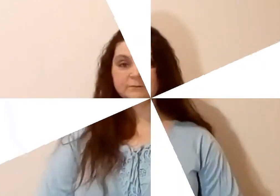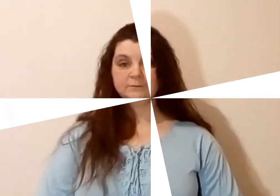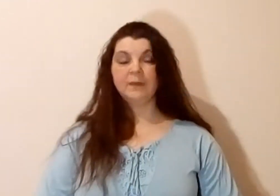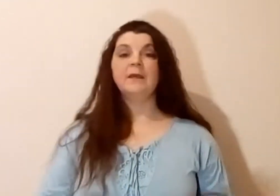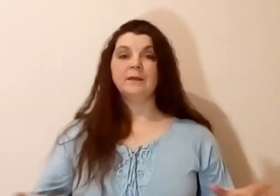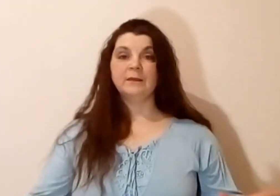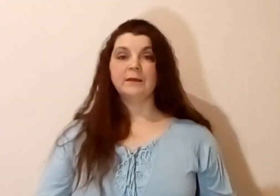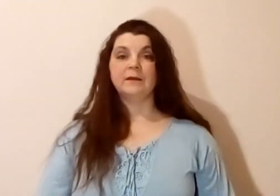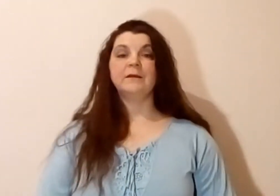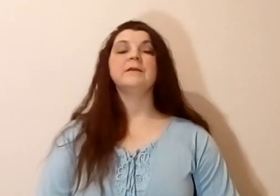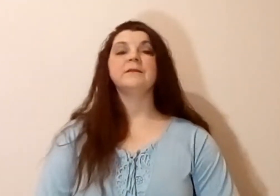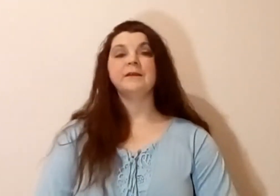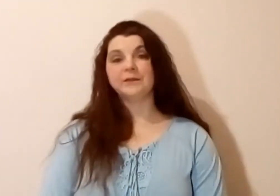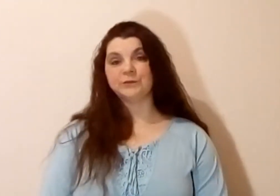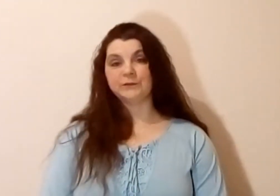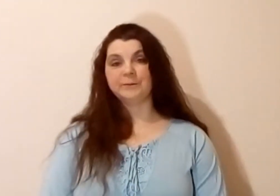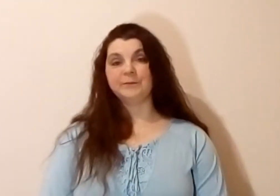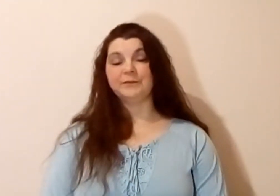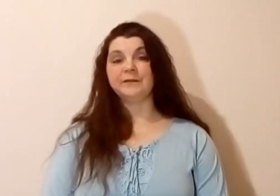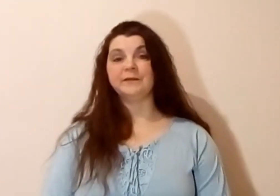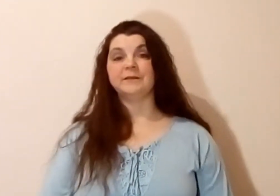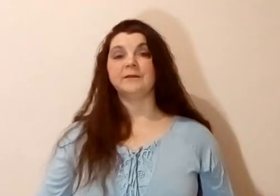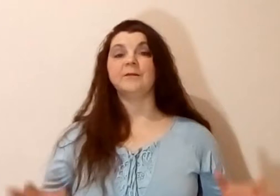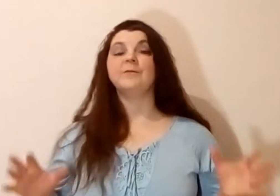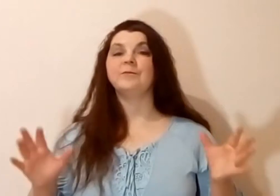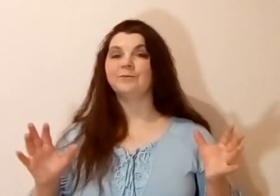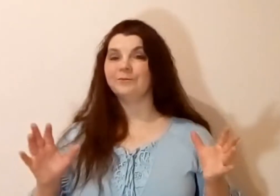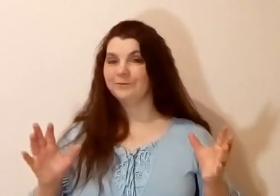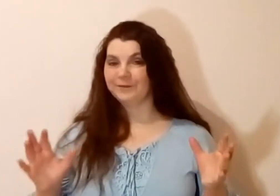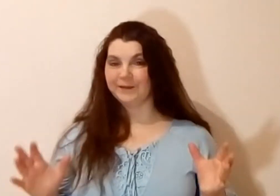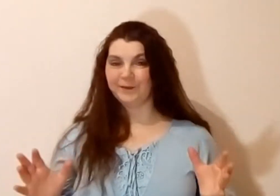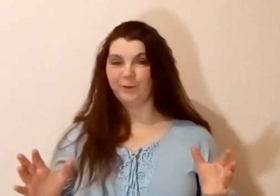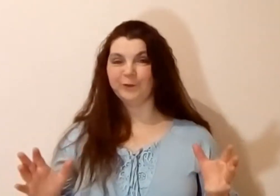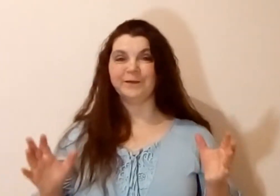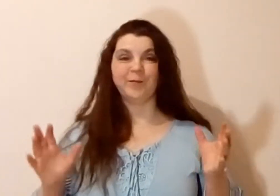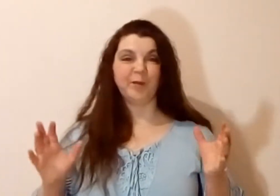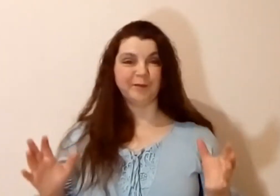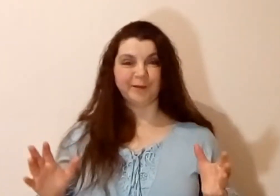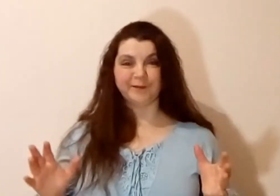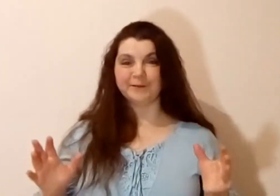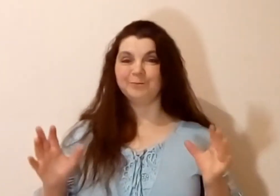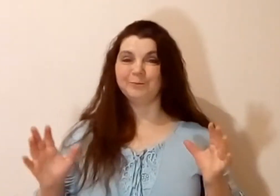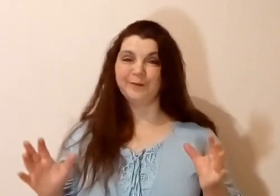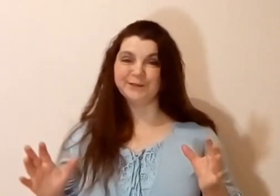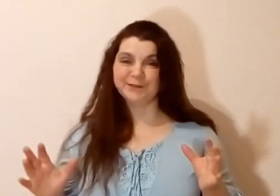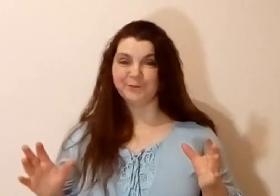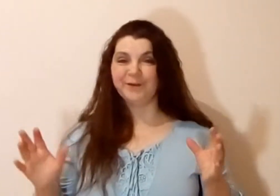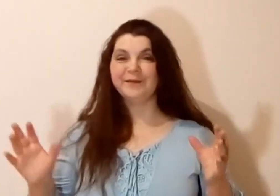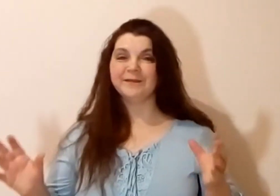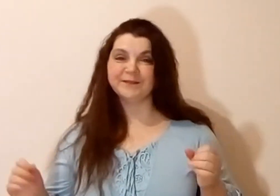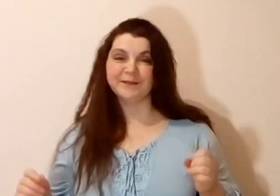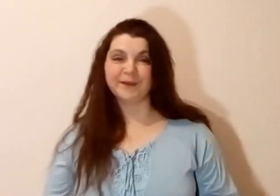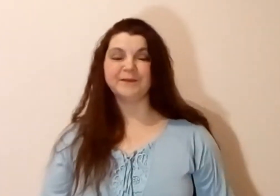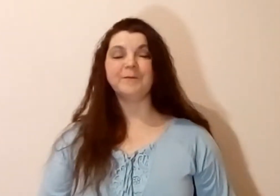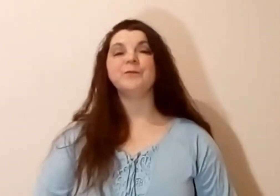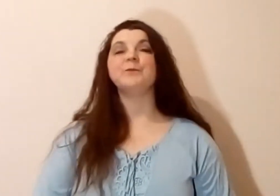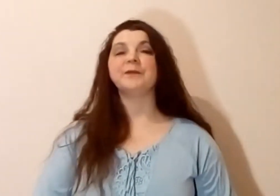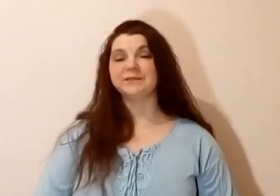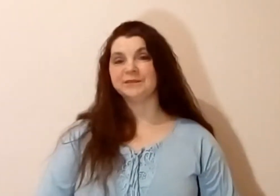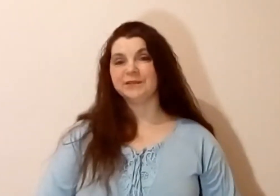Итак, я хочу с вами поделиться таким вот интересным, большим секретом, но прежде чем